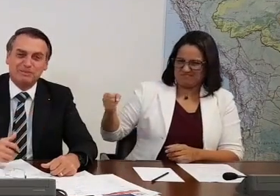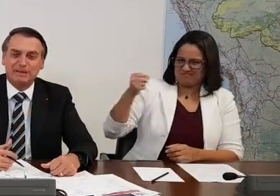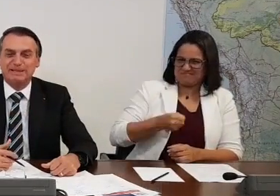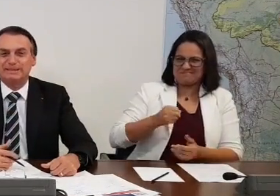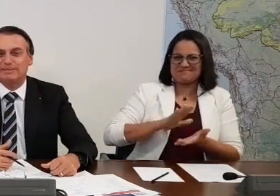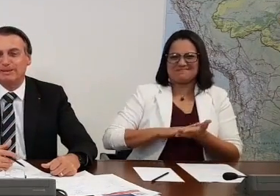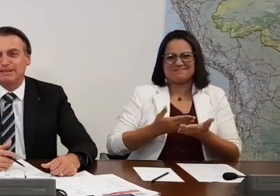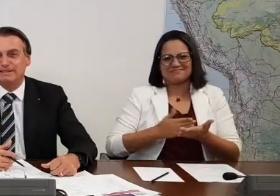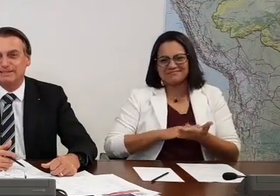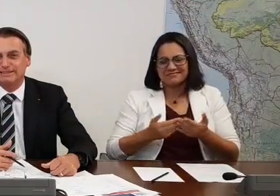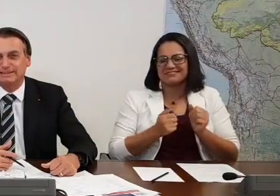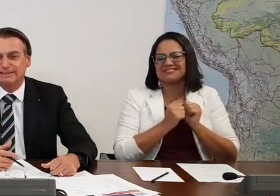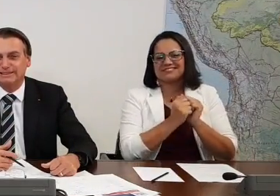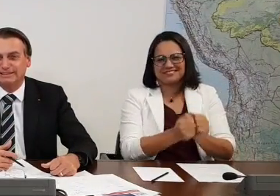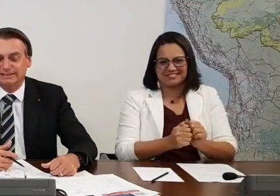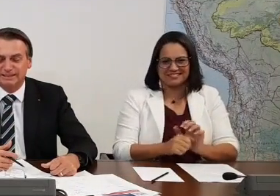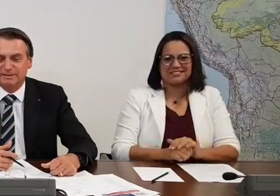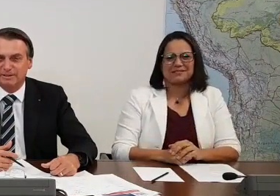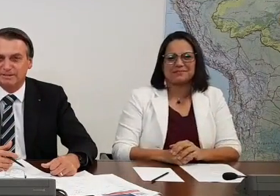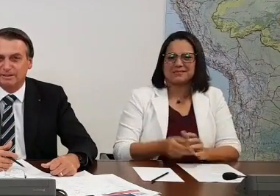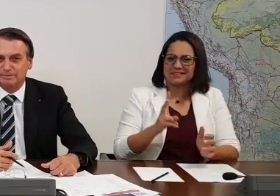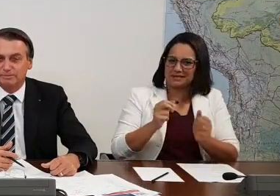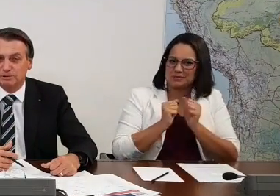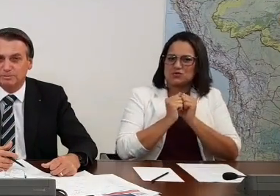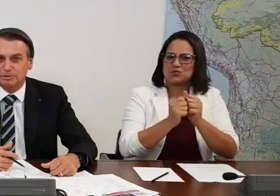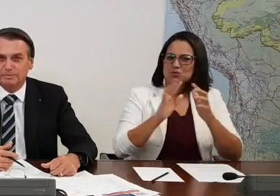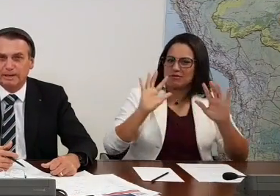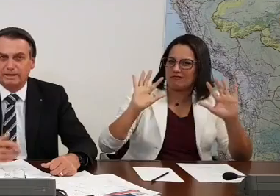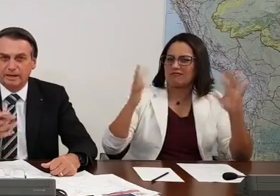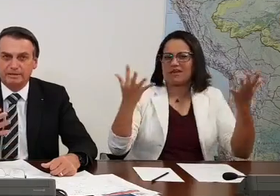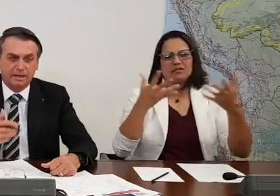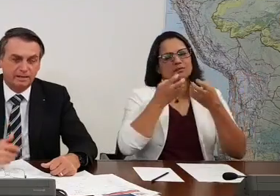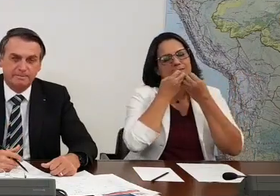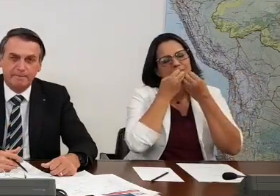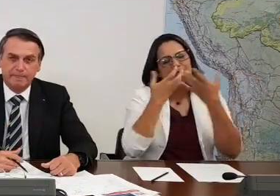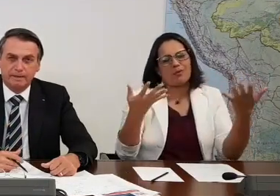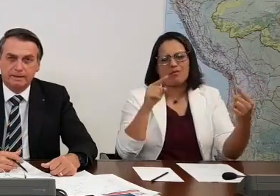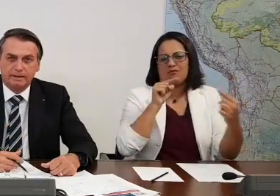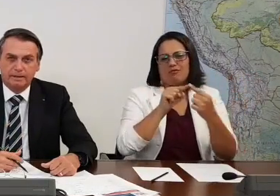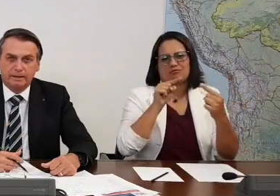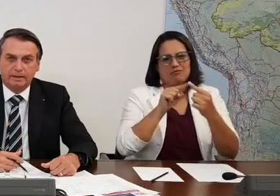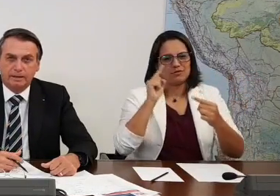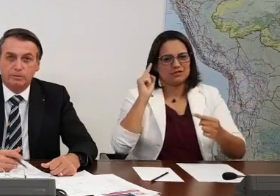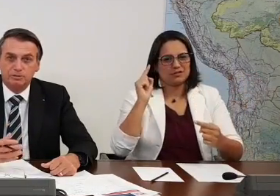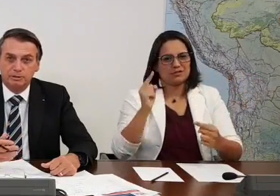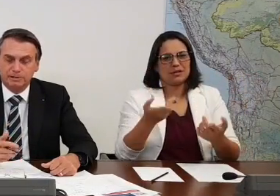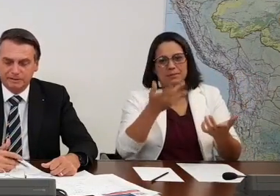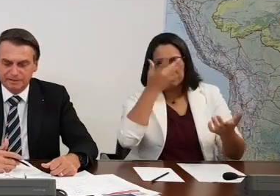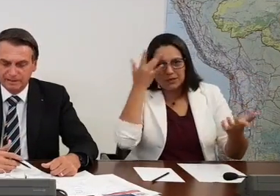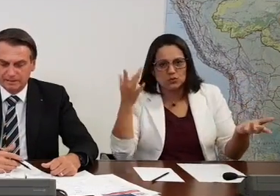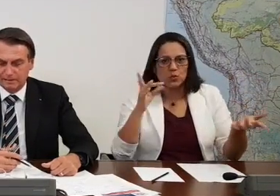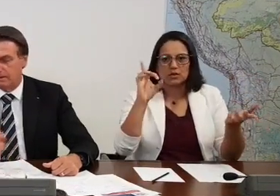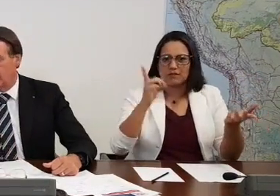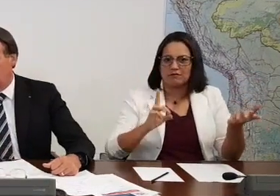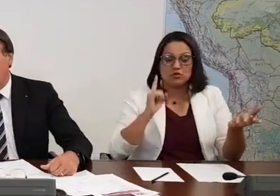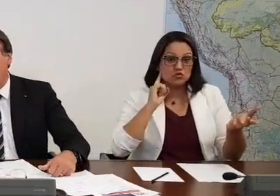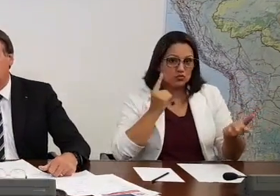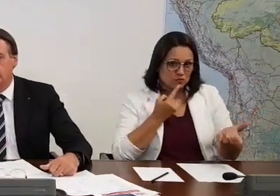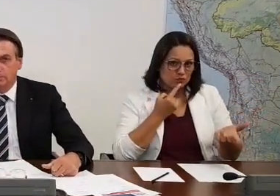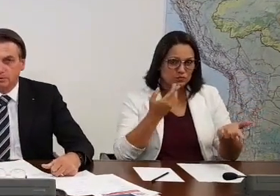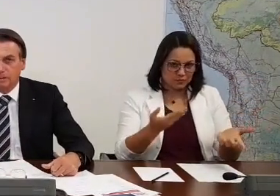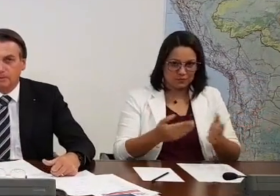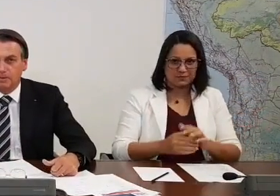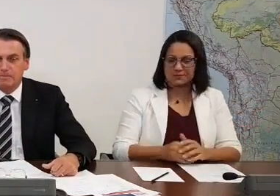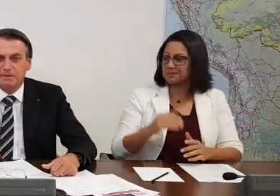E ela nos acompanha sempre nesses eventos que é muito bom pra quem tem algum tipo de deficiência. À